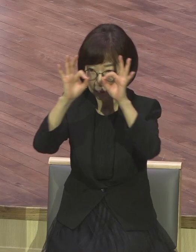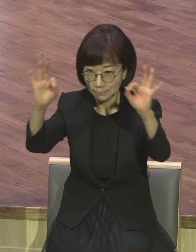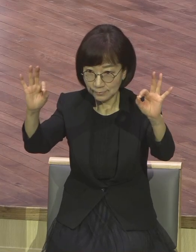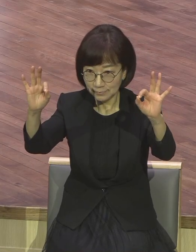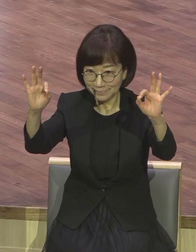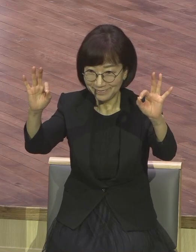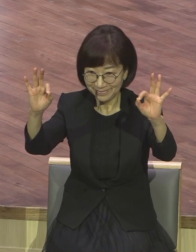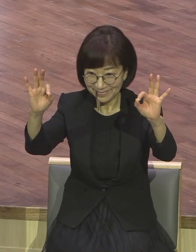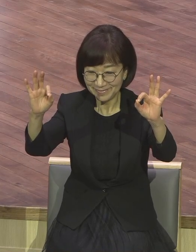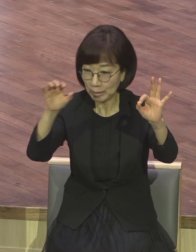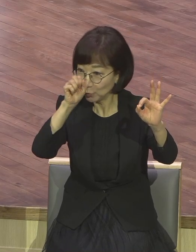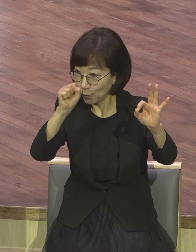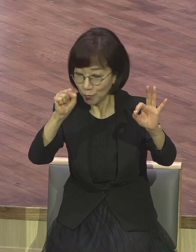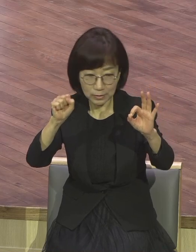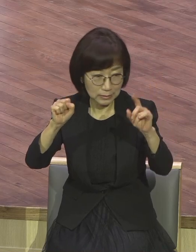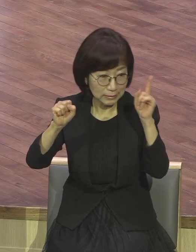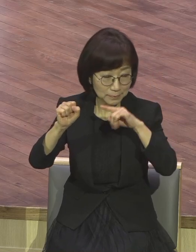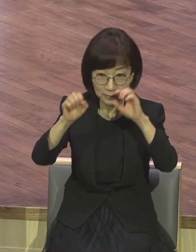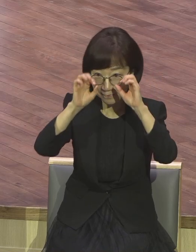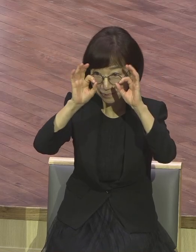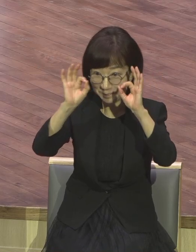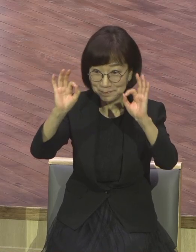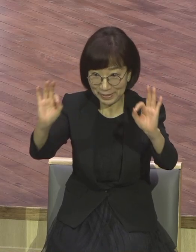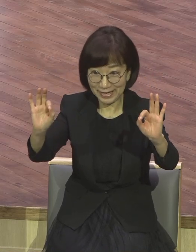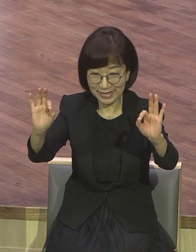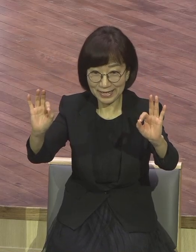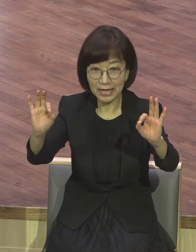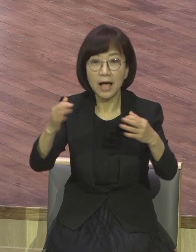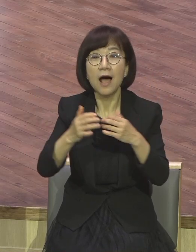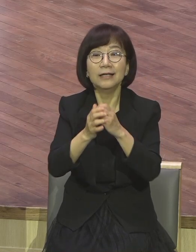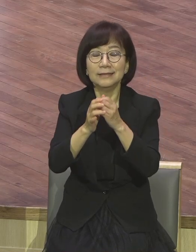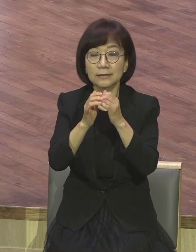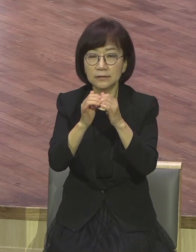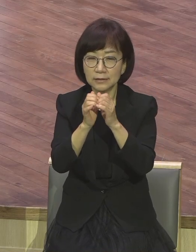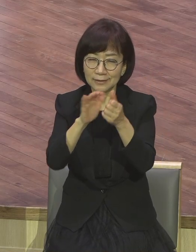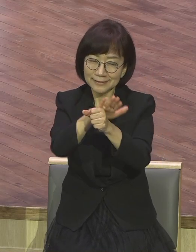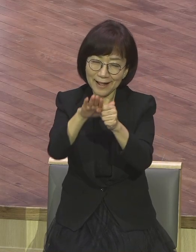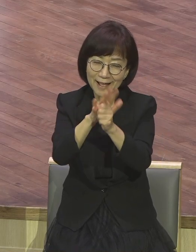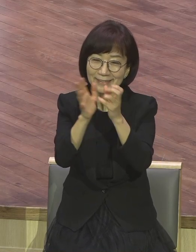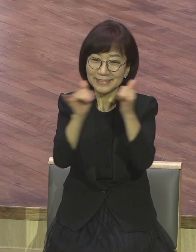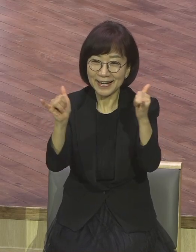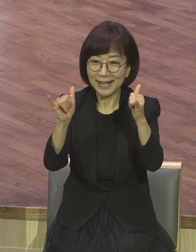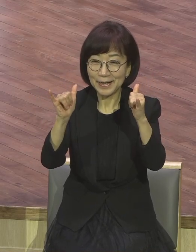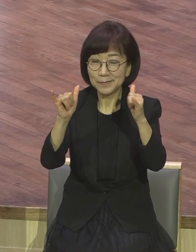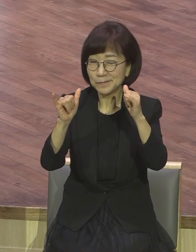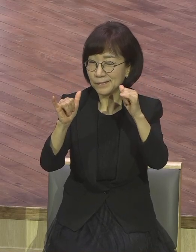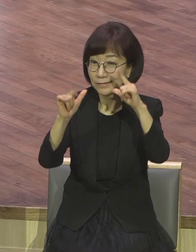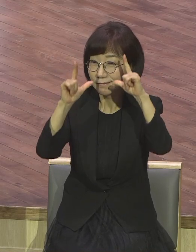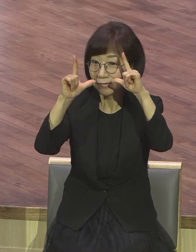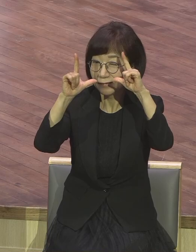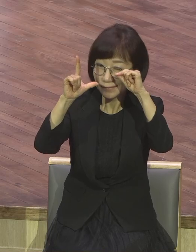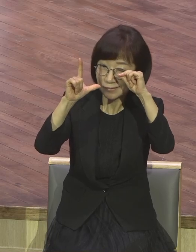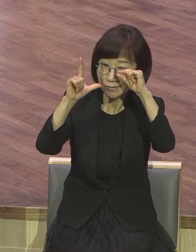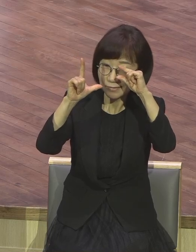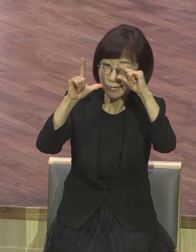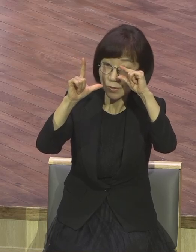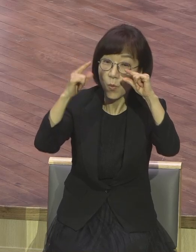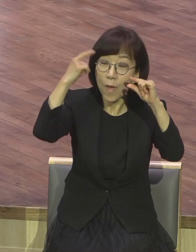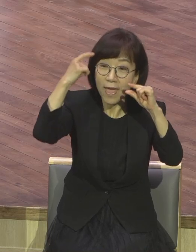그래서 사랑하는 사람끼리는 뭐예요? 윙크합니다. 윙크 왜 합니냐. 한 눈 감고 한 눈을 사다 보는데 그 이유가